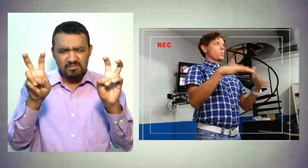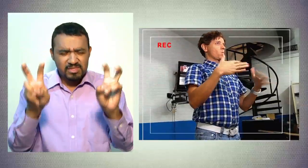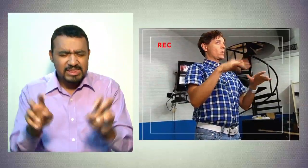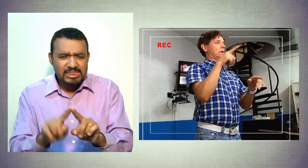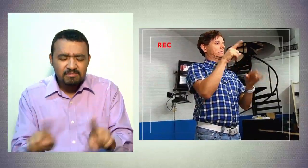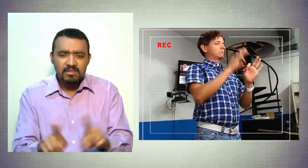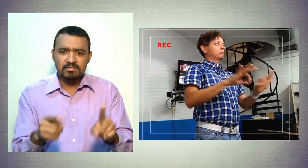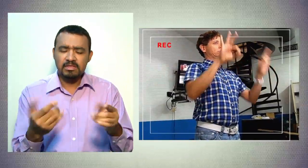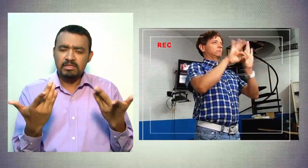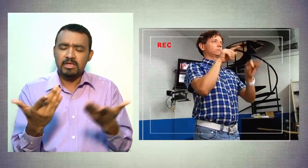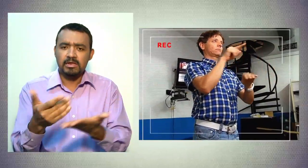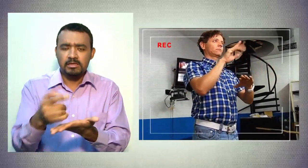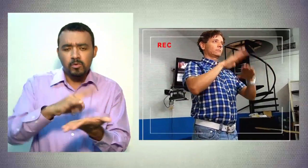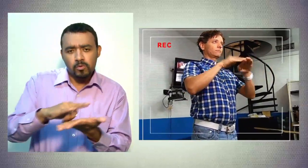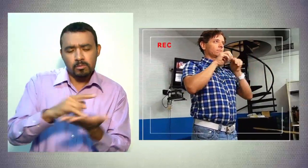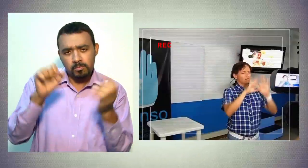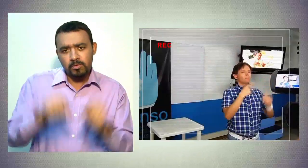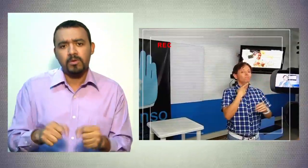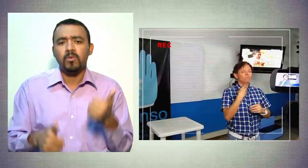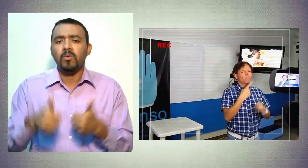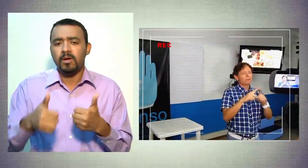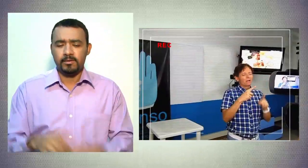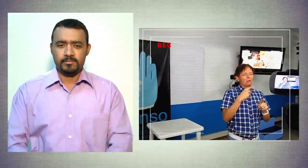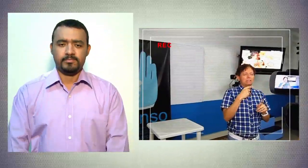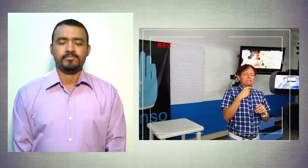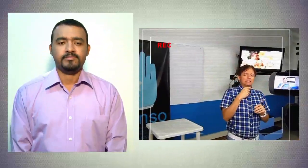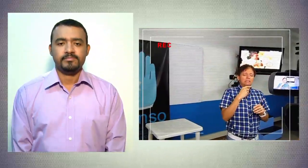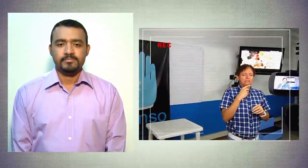sobre la necesidad que tienen de ver nuevos contenidos pensados para ellos.